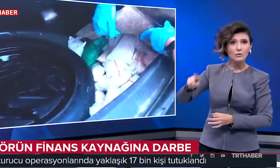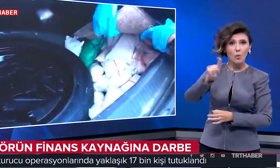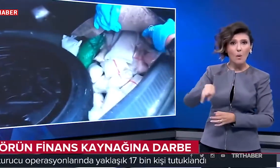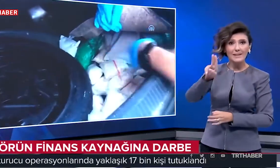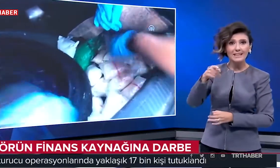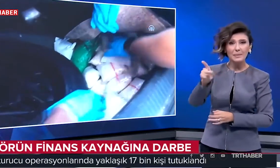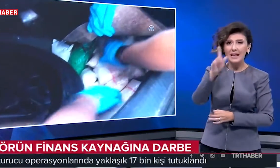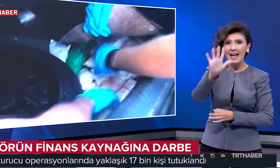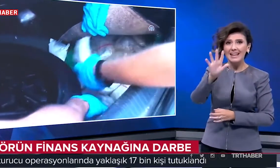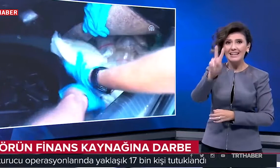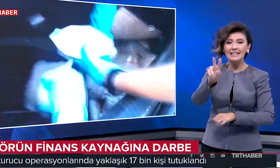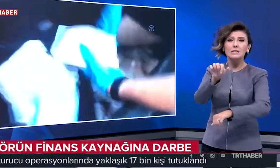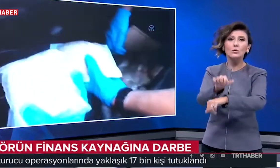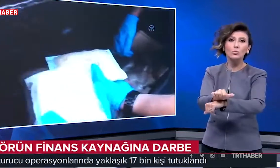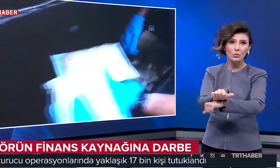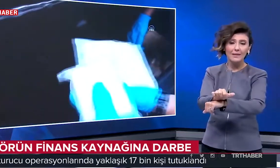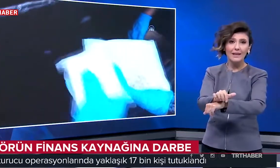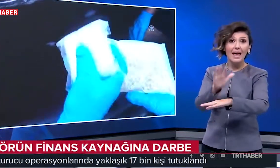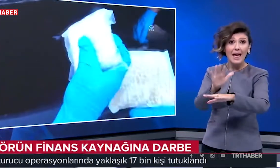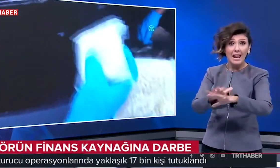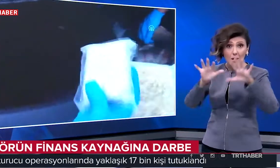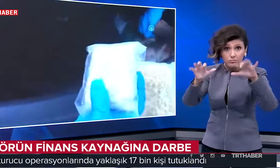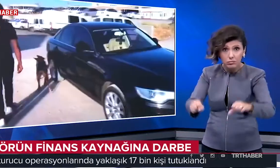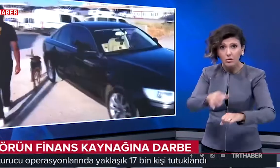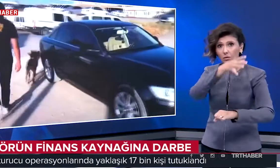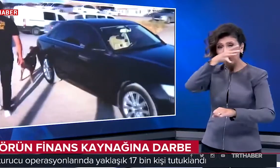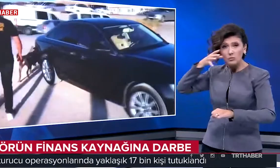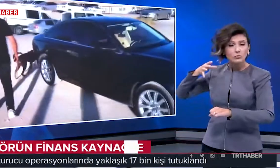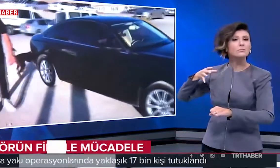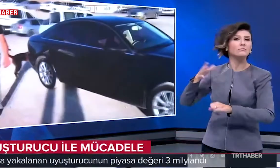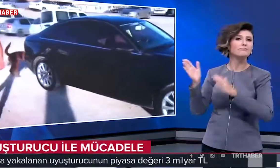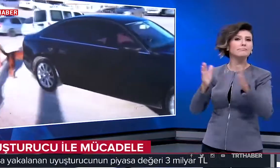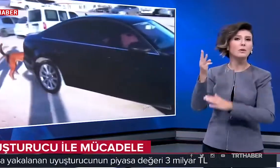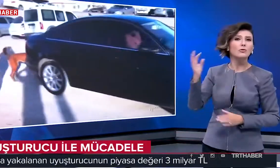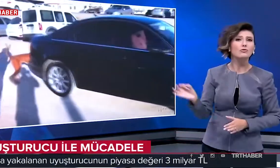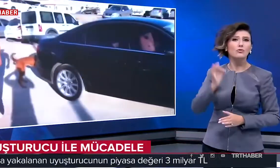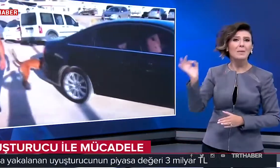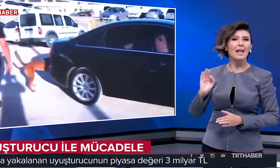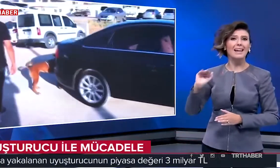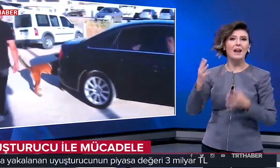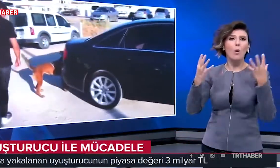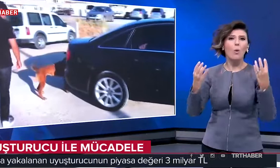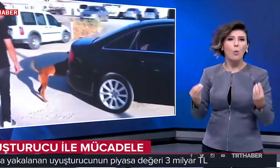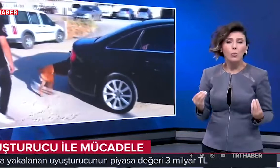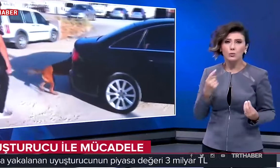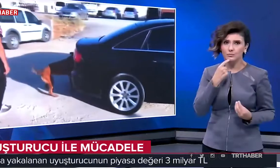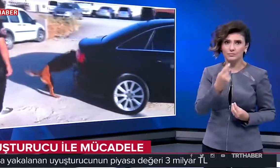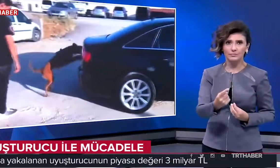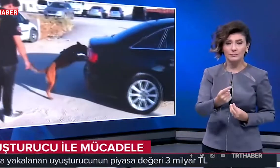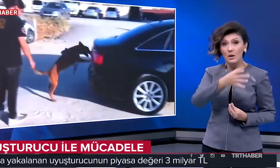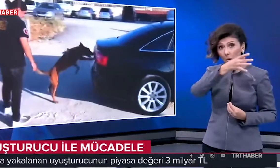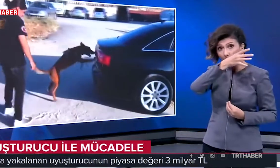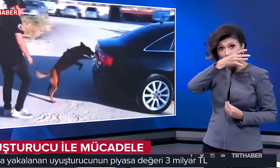17 bin 52'si tutuklandı. Ele geçirilen uyuşturucunun yaklaşık 3 milyar lira değerinde olduğu